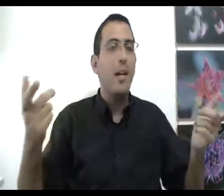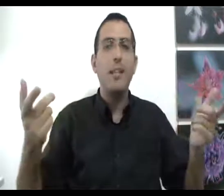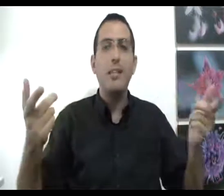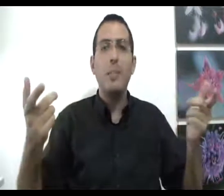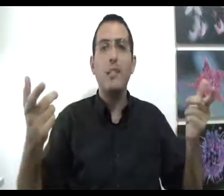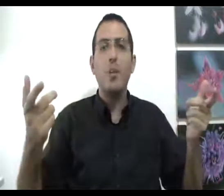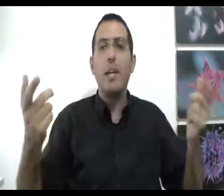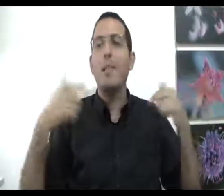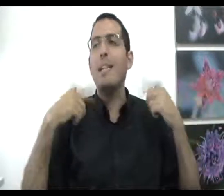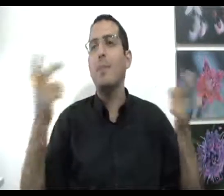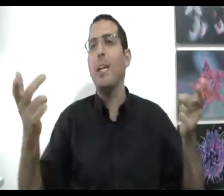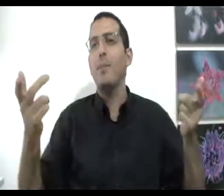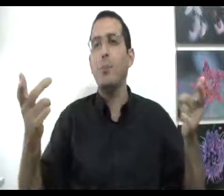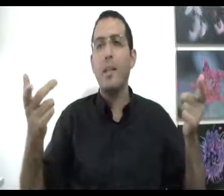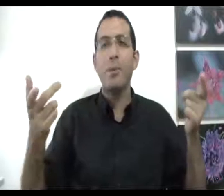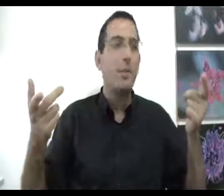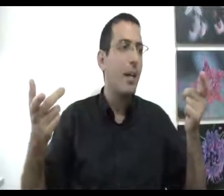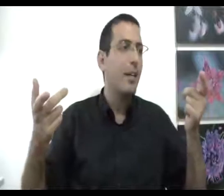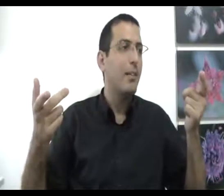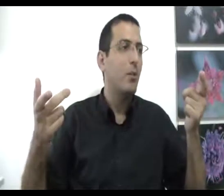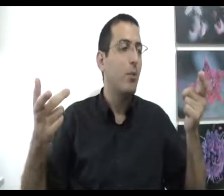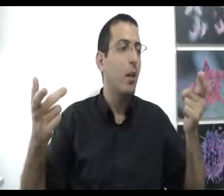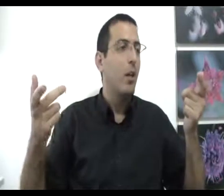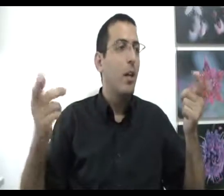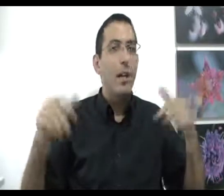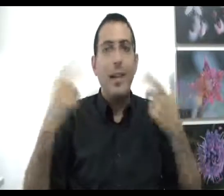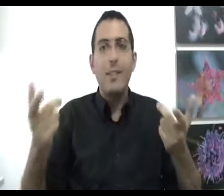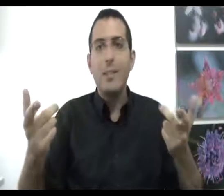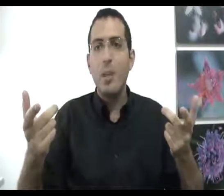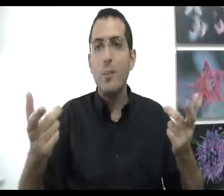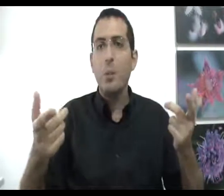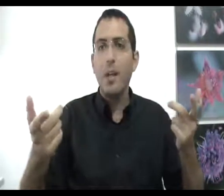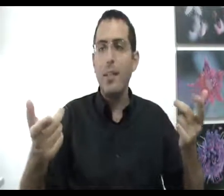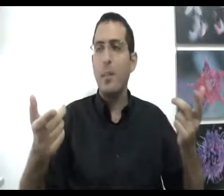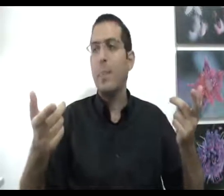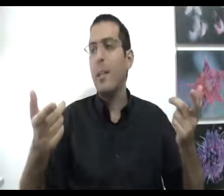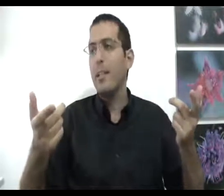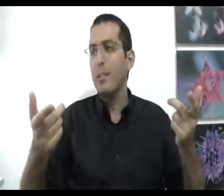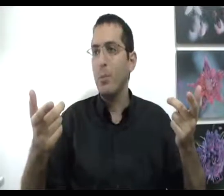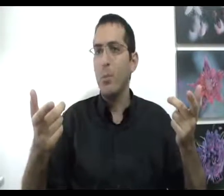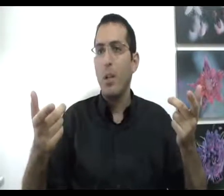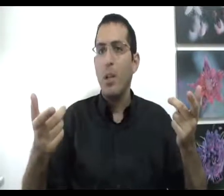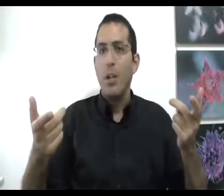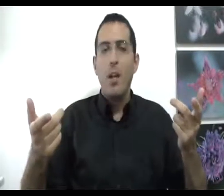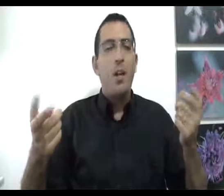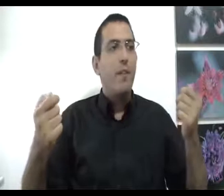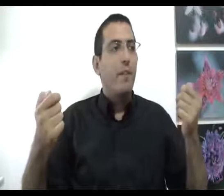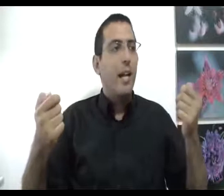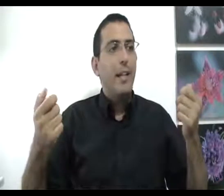החרדה הזאת בעצמו. כי אם אתה עצמך לא מסוגל להתמודד עם החרדה הזאת, איך תעזור למישהו אחר להתמודד עם החרדה הזאת? ואני